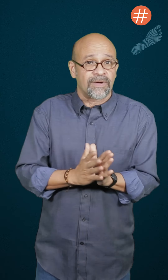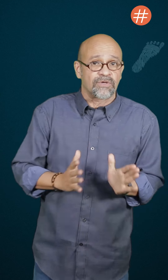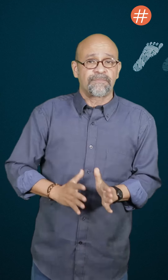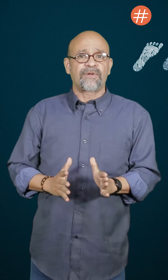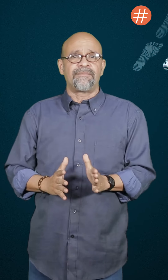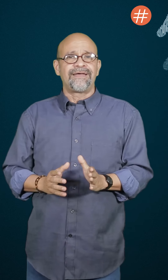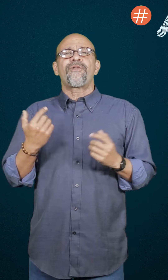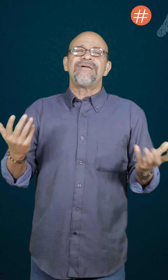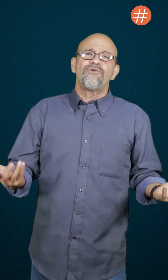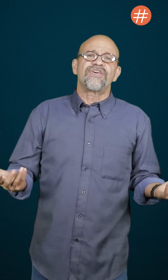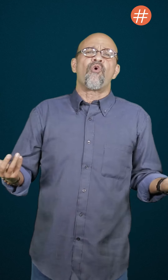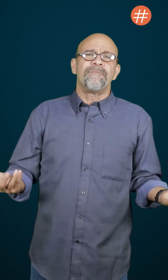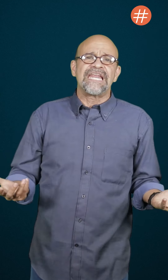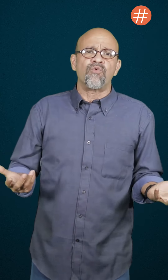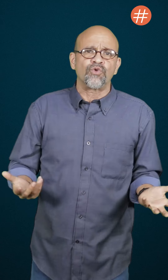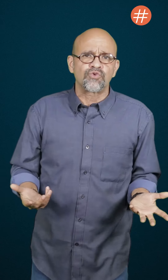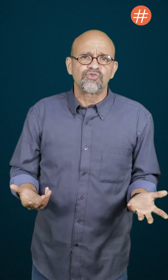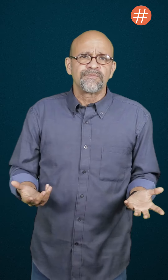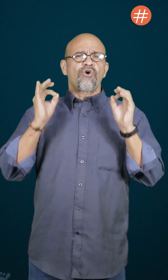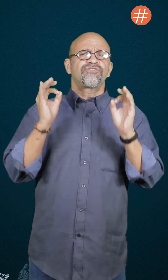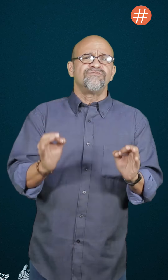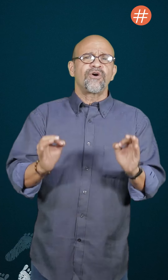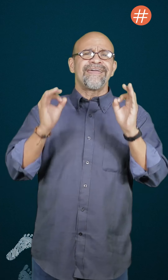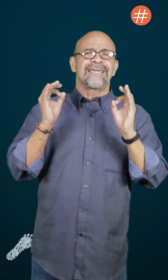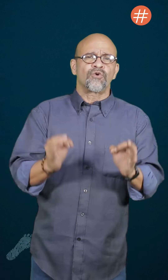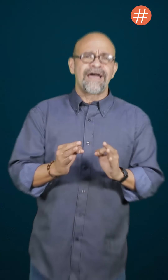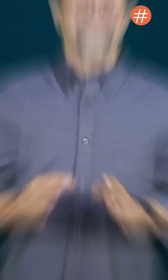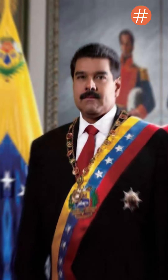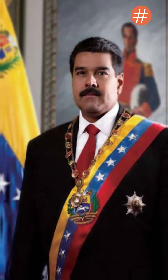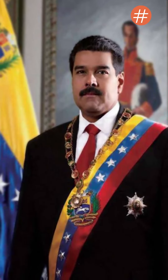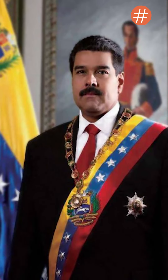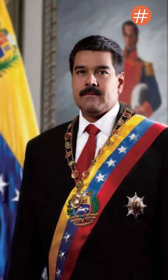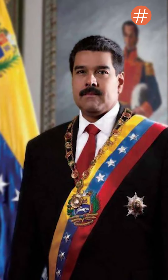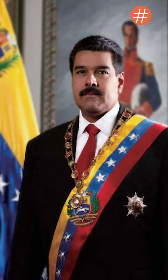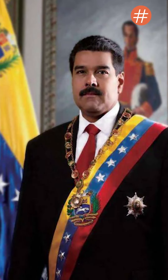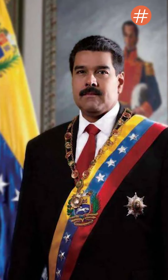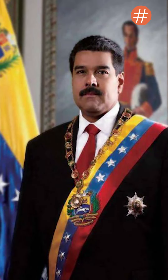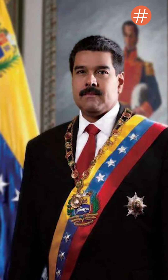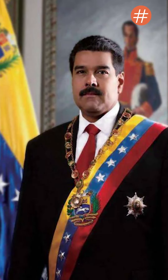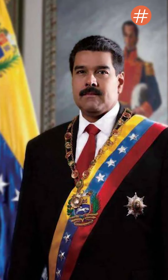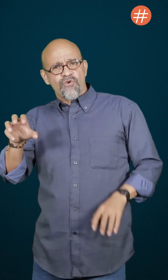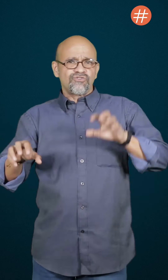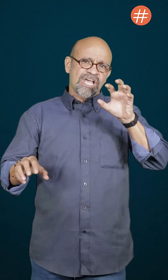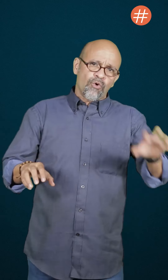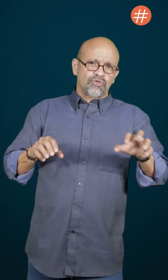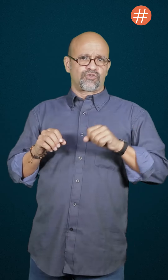grabando este programa, por menos de 2.000 votos. Los contendores electorales de Maduro terminan anulándose unos a otros.